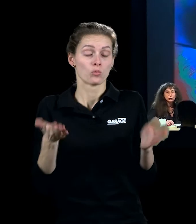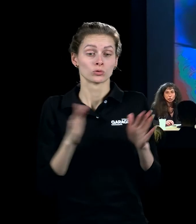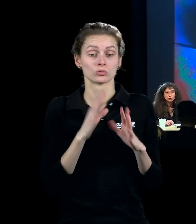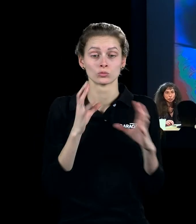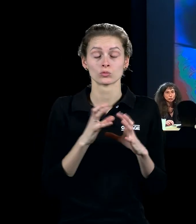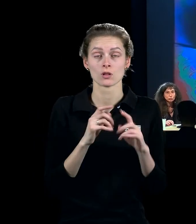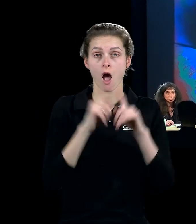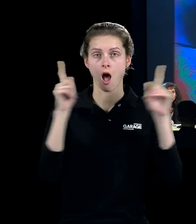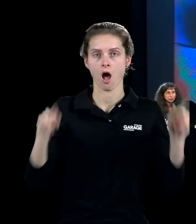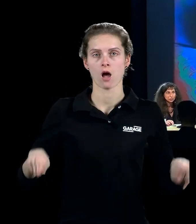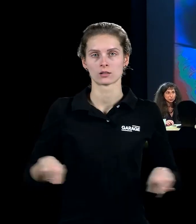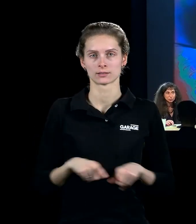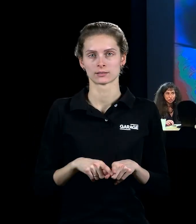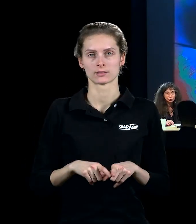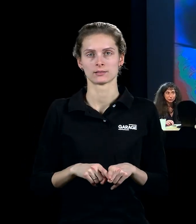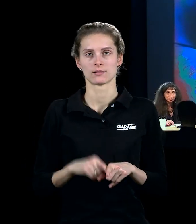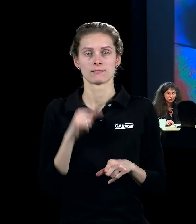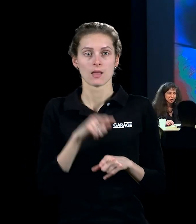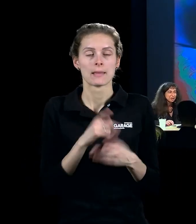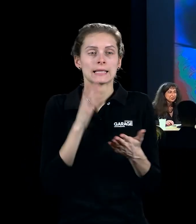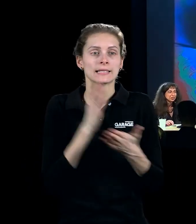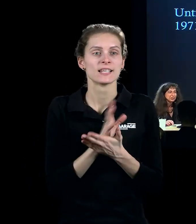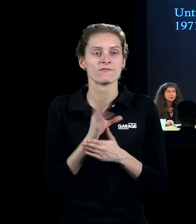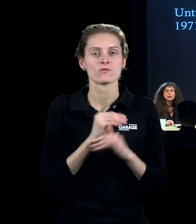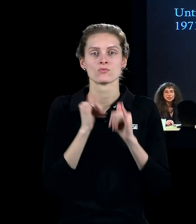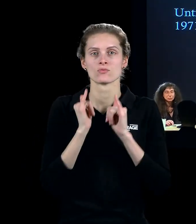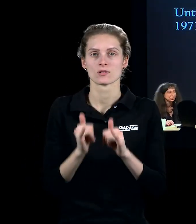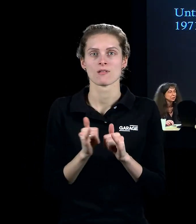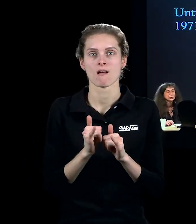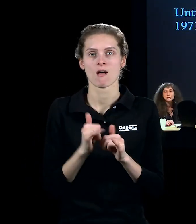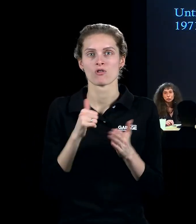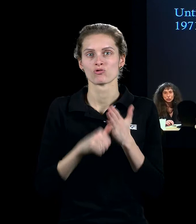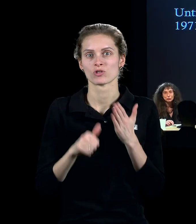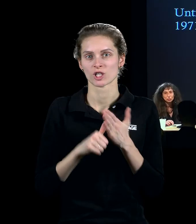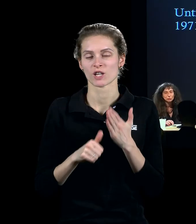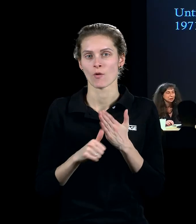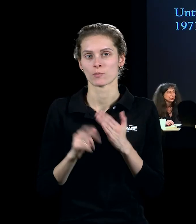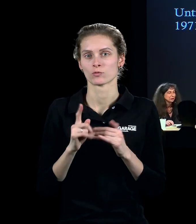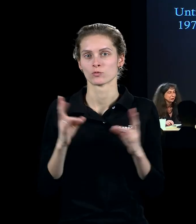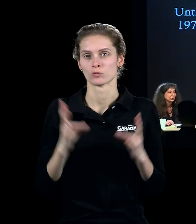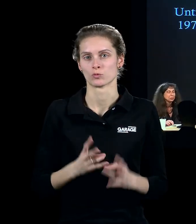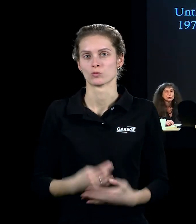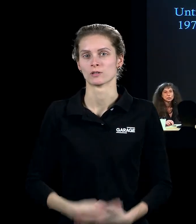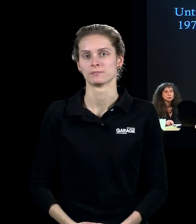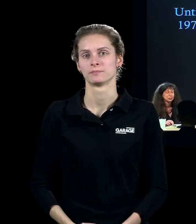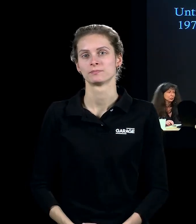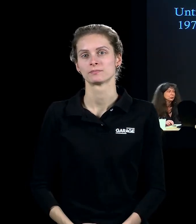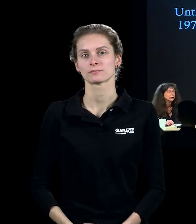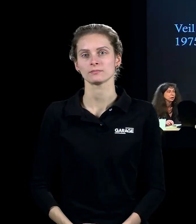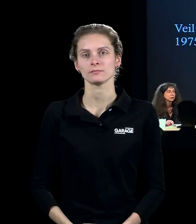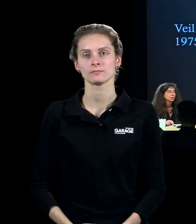картинами, в которых присутствуют все полагающиеся живописи, там, калористические, композиционные и прочие формы, то есть это остаётся таким очень,